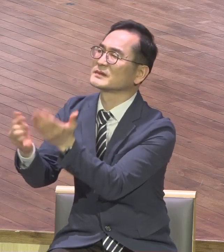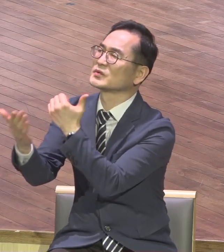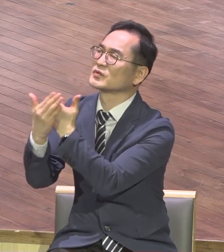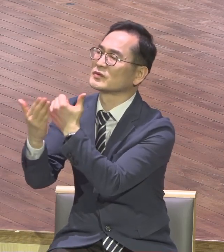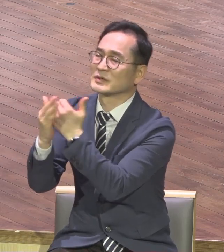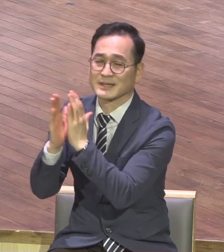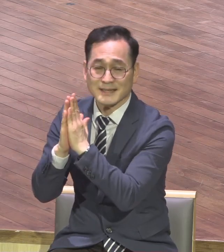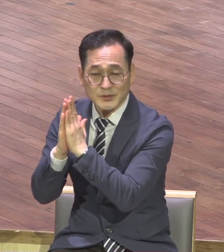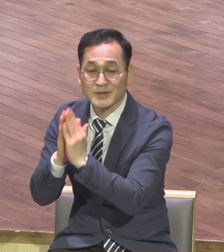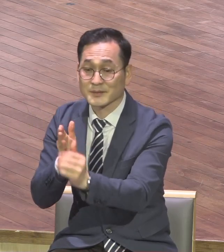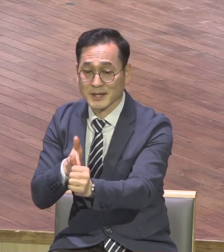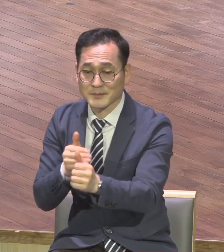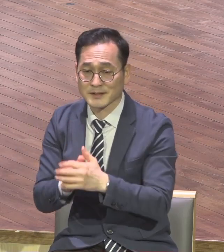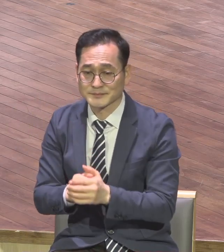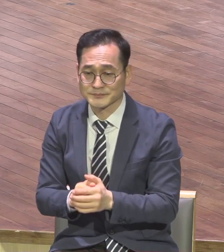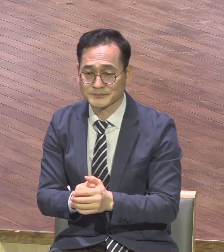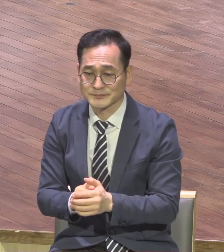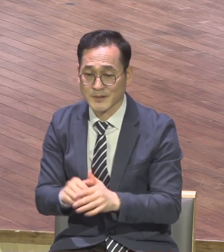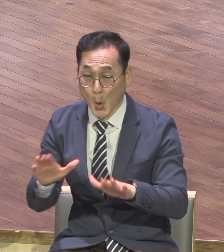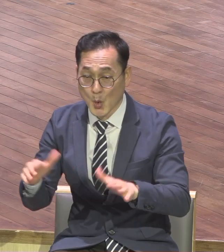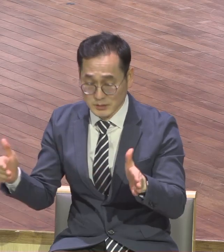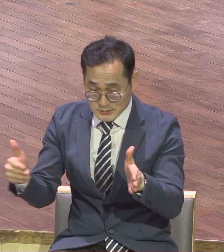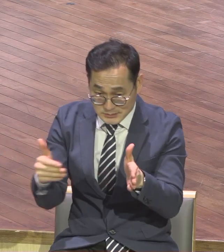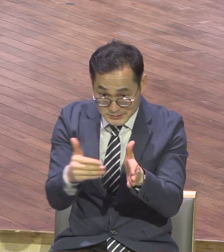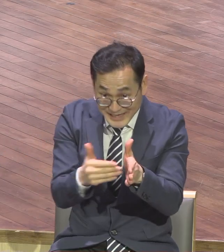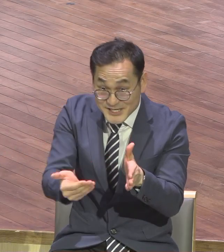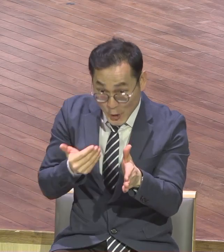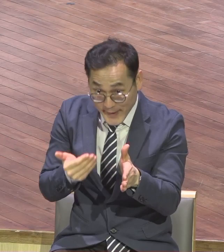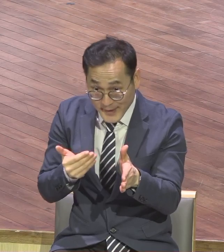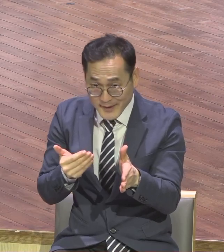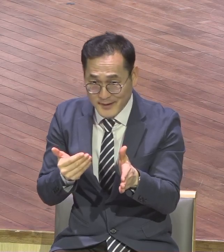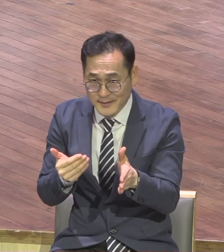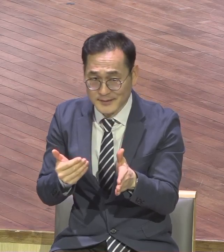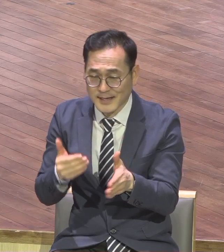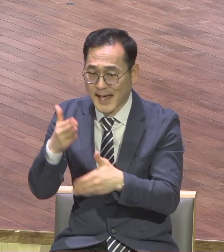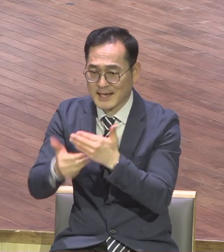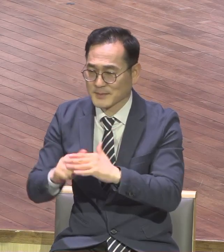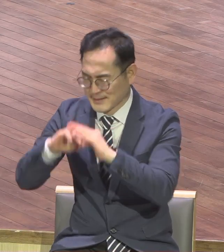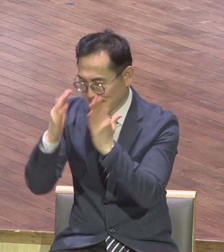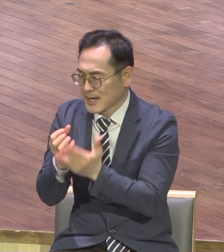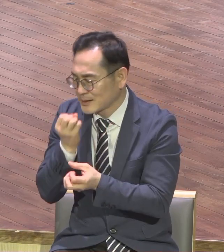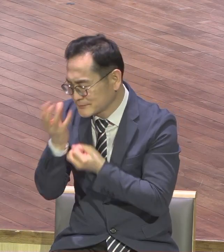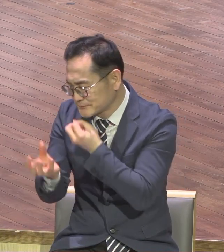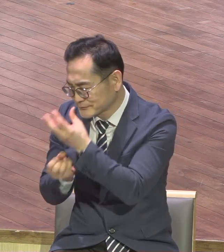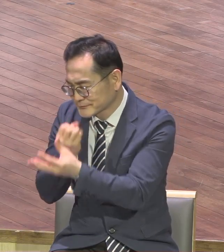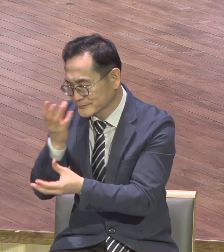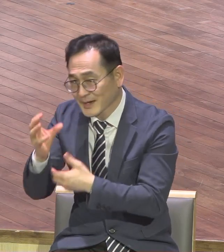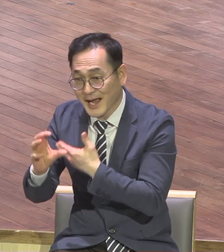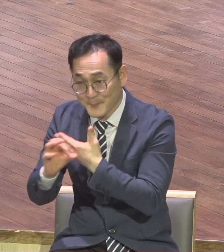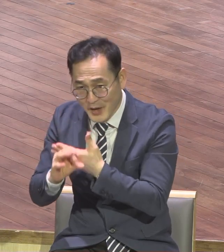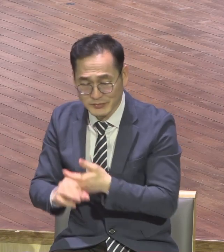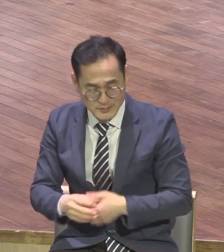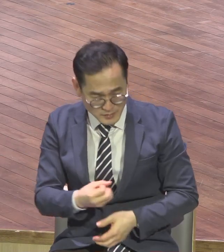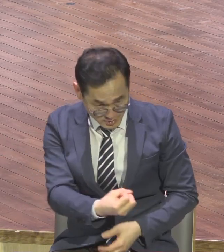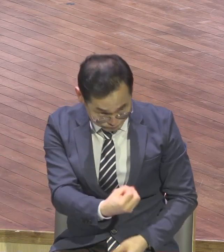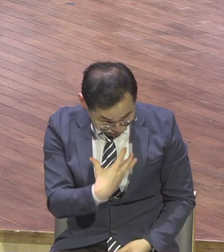2022년이 다 가기 전에 여러분이 하나님께 내놓고 불을 지지면 너는 내게 불을 지지라 내가